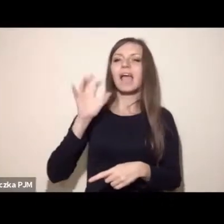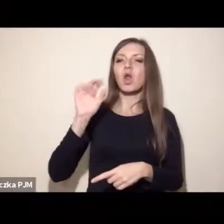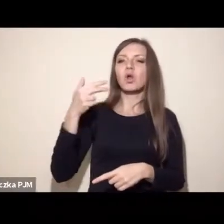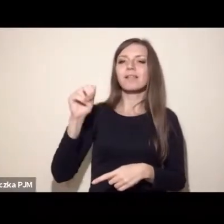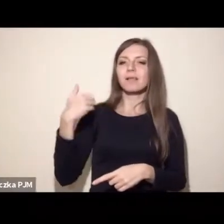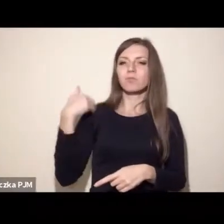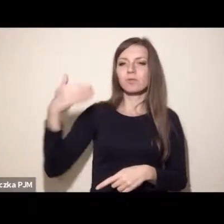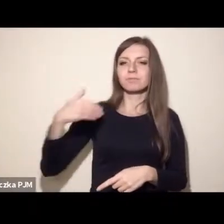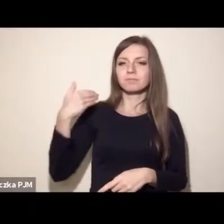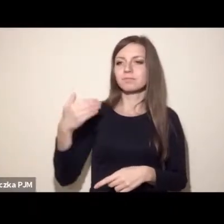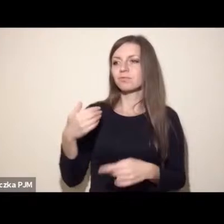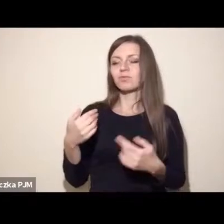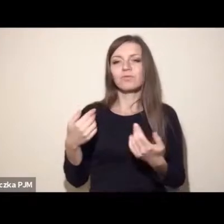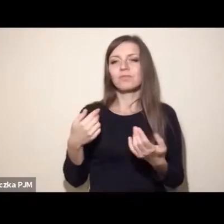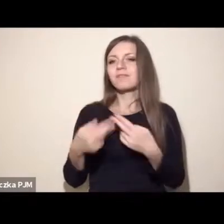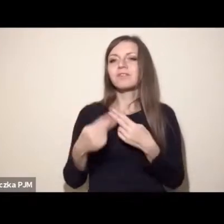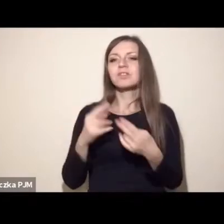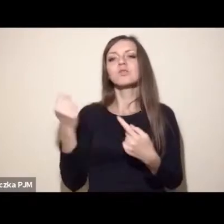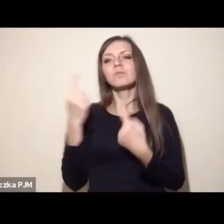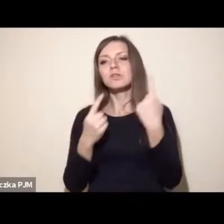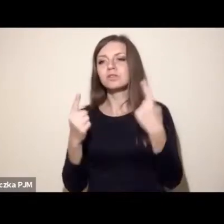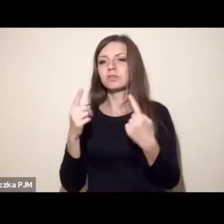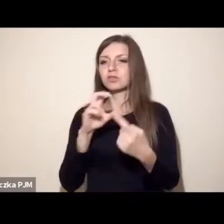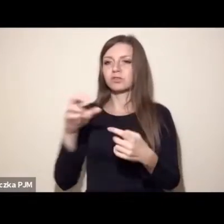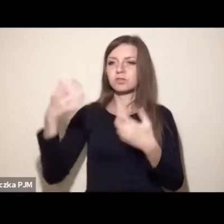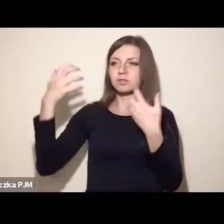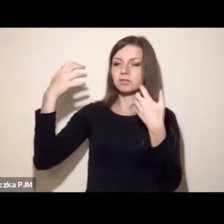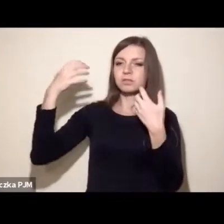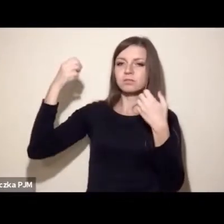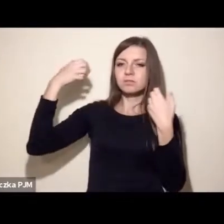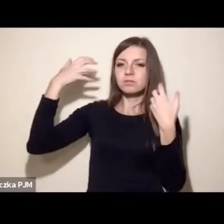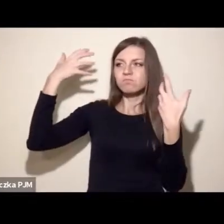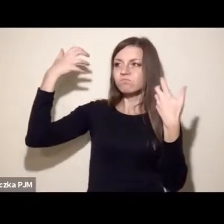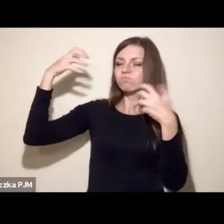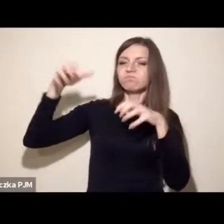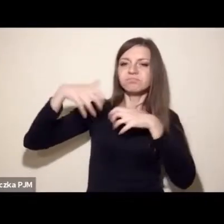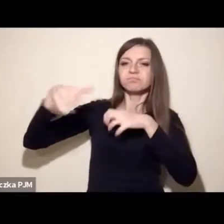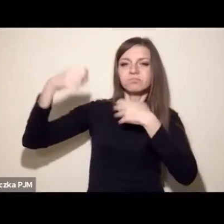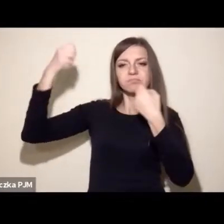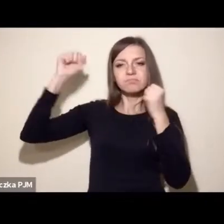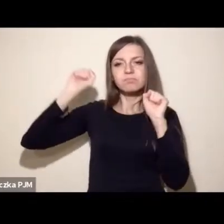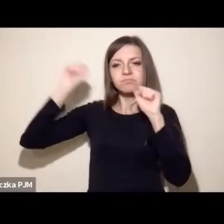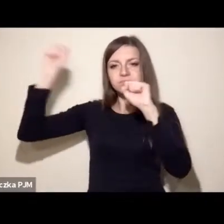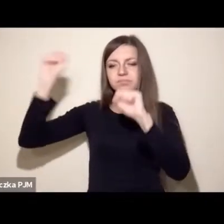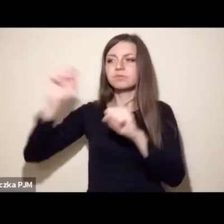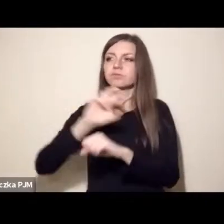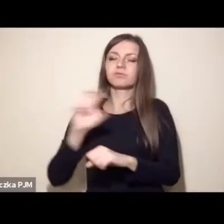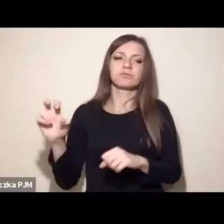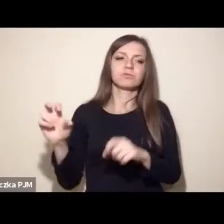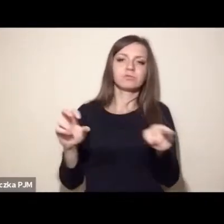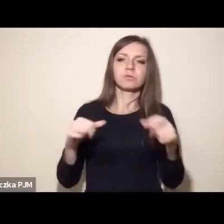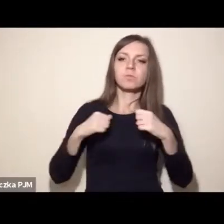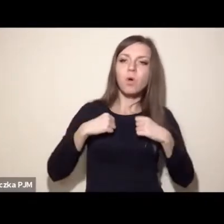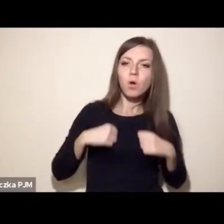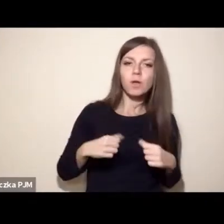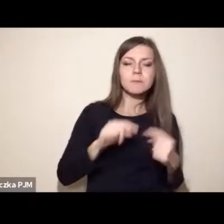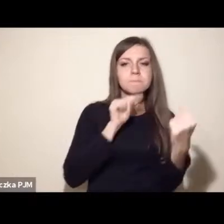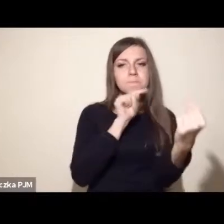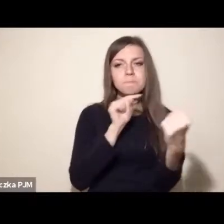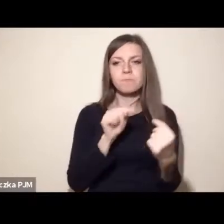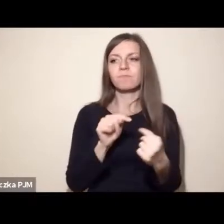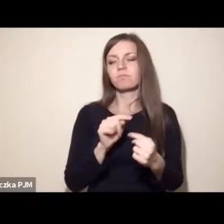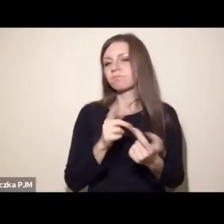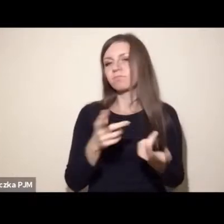od przekonań i zakresu postulatów. O tym mówił już zresztą Solt w XIX wieku w kontekście ruchu